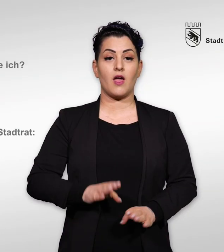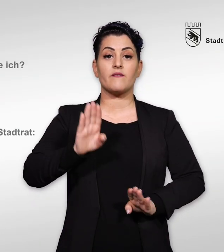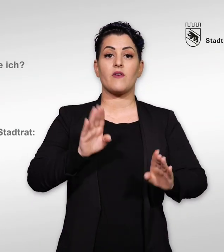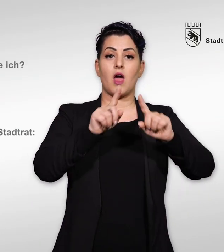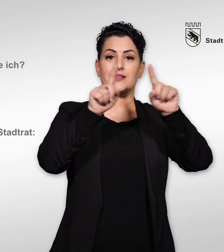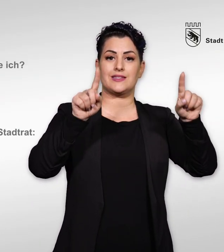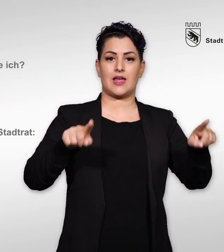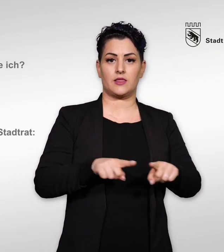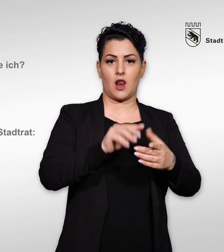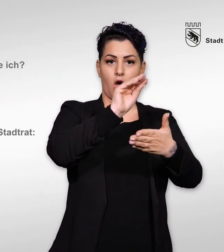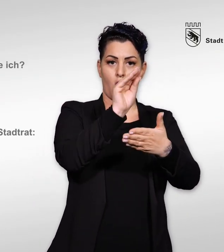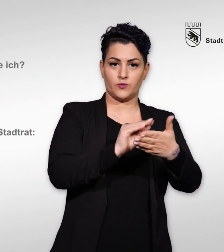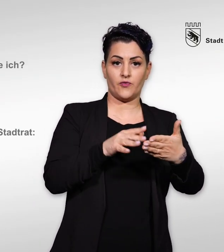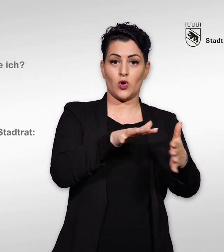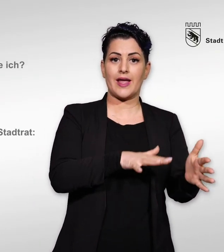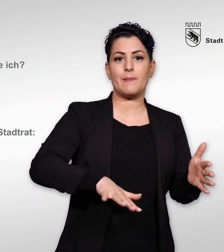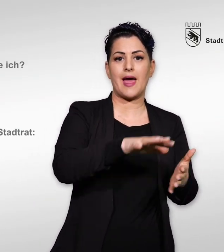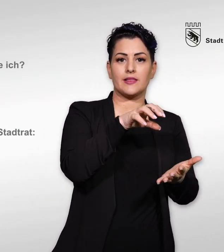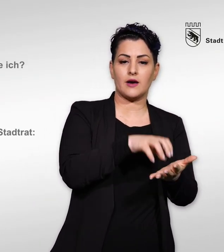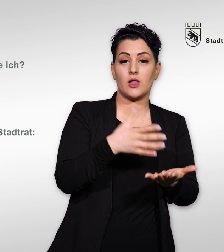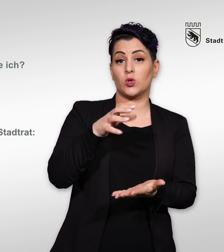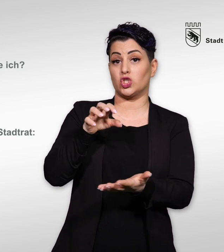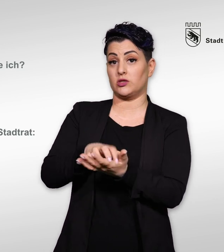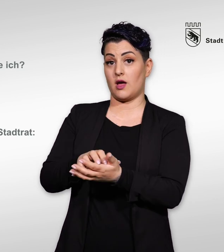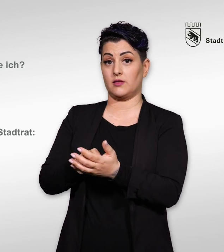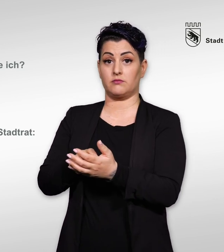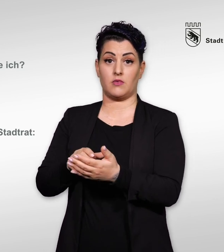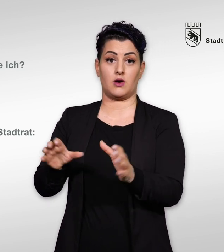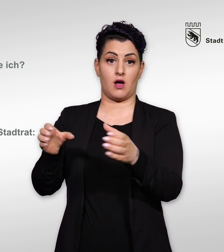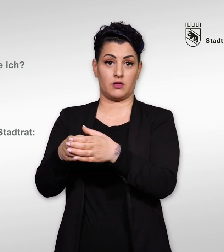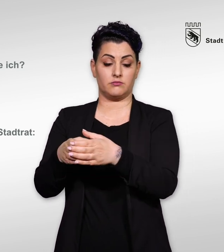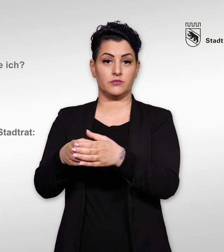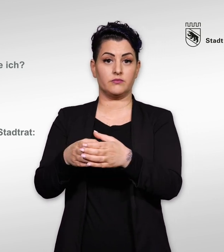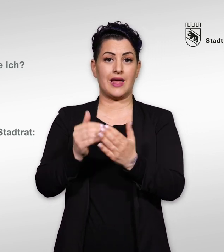Wahlzettel ausfüllen für den Gemeinderat oder den Stadtrat, vorgedruckte Liste ändern.